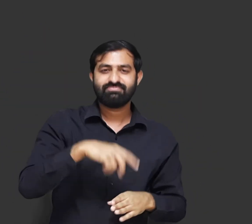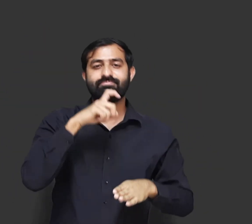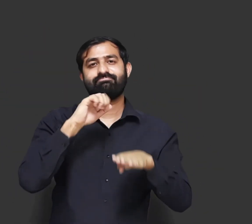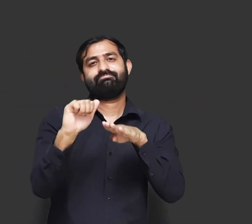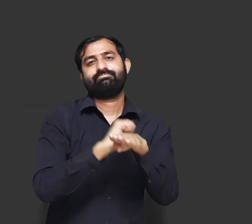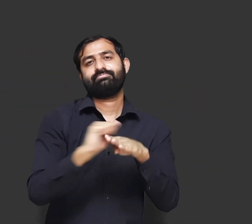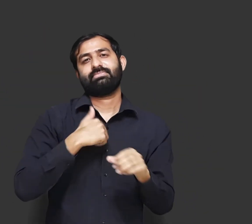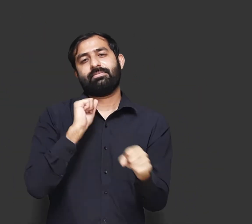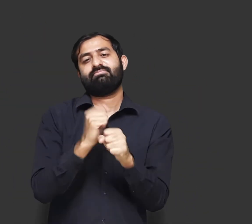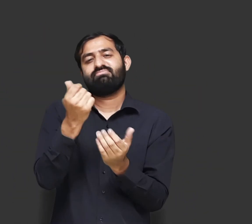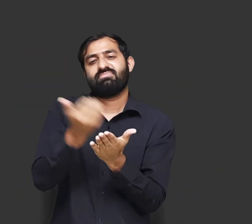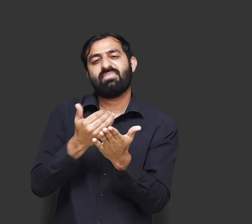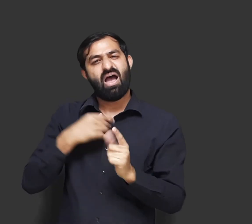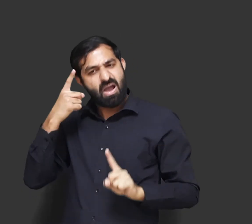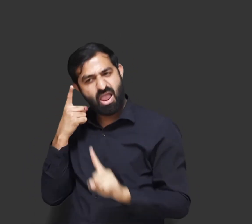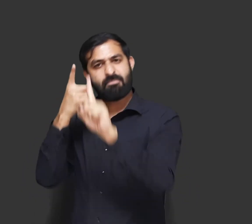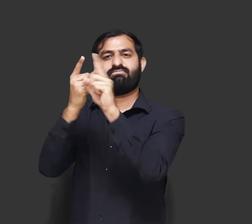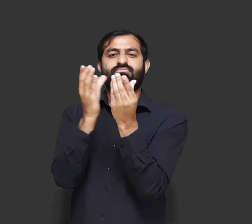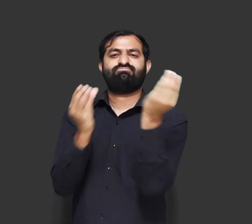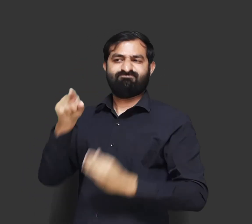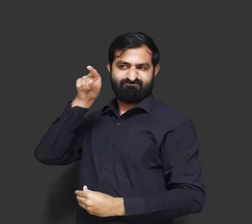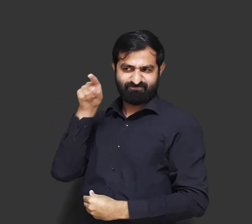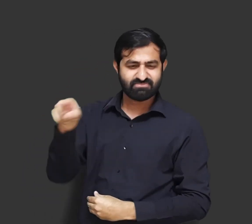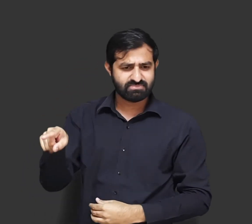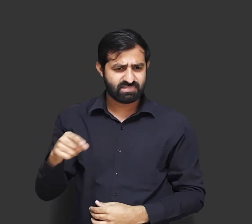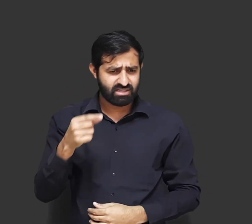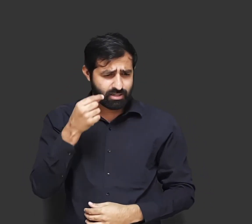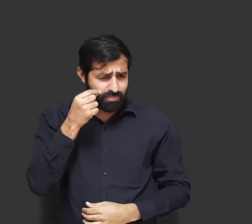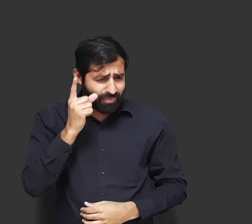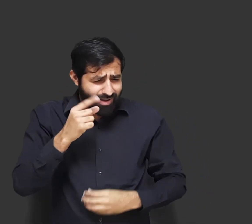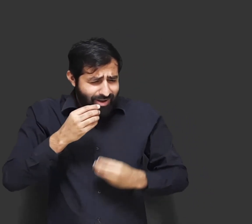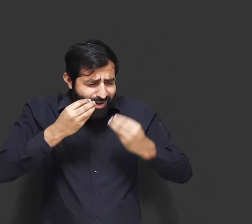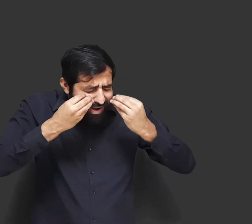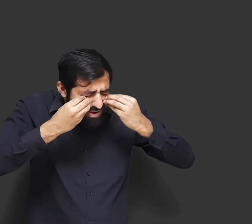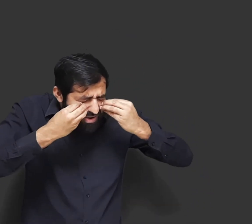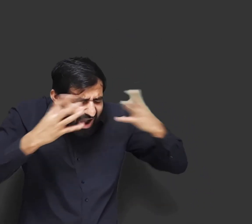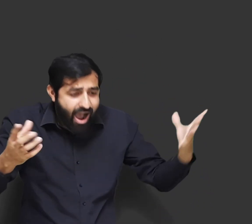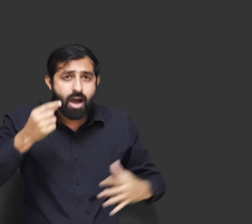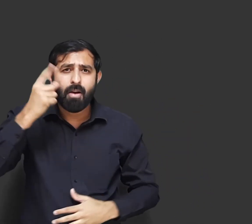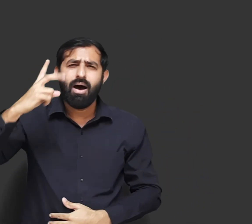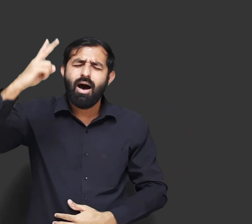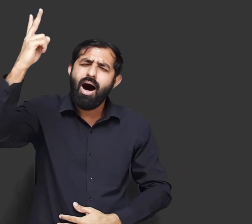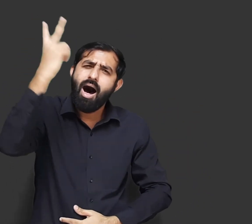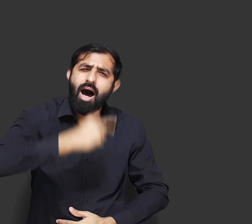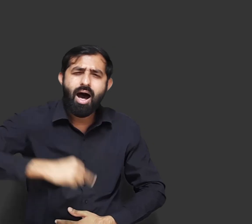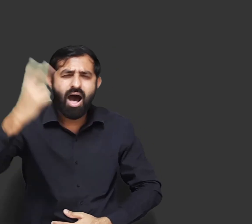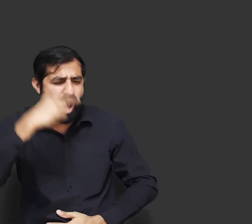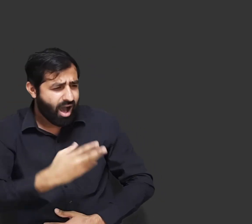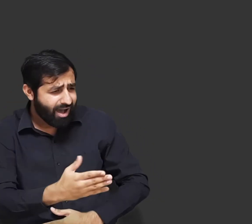स्कूल खतम होने के बाद मैं जूते पॉलिश करने का काम करता था ताकि मैं पैसे जमा करके यहां नौका ले सकते। यह सुनकर पिता को बेहत